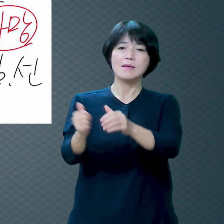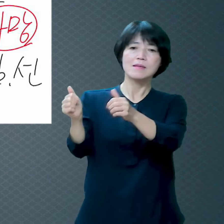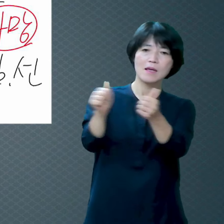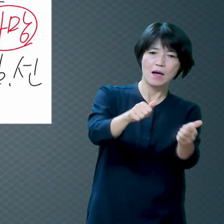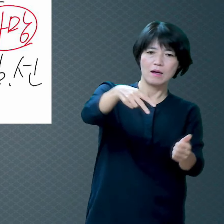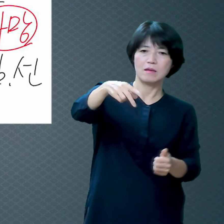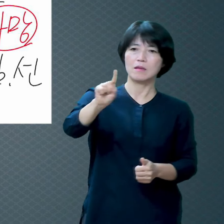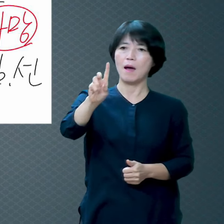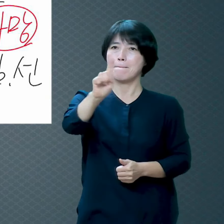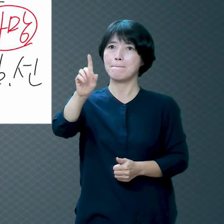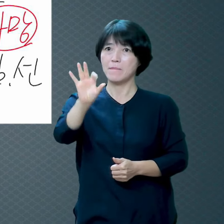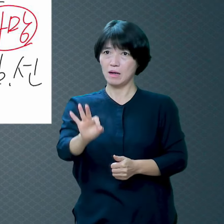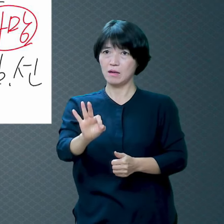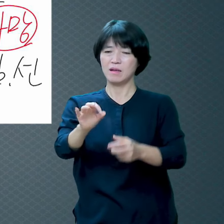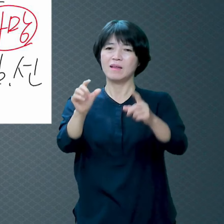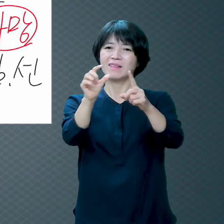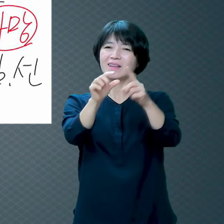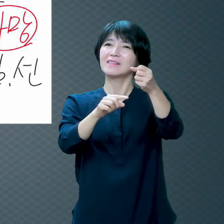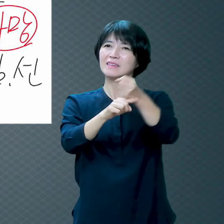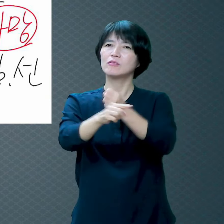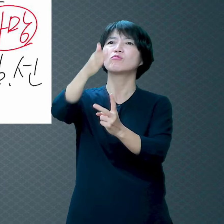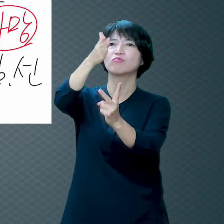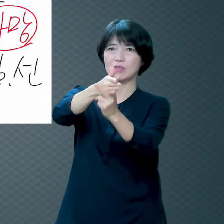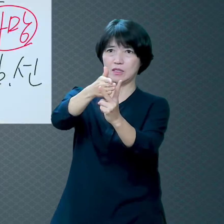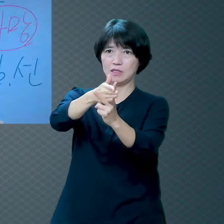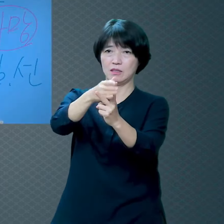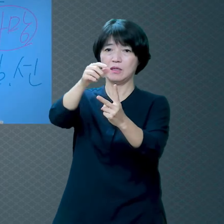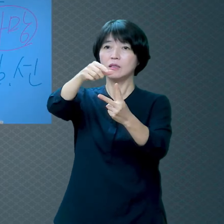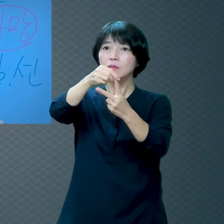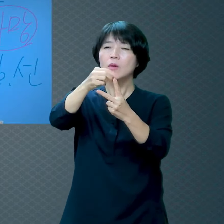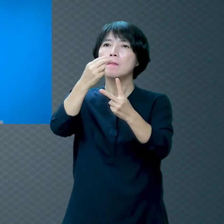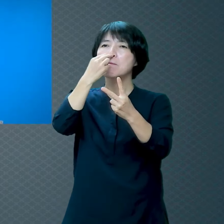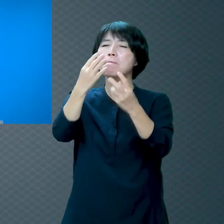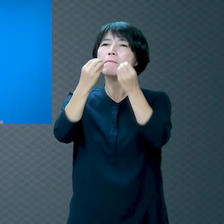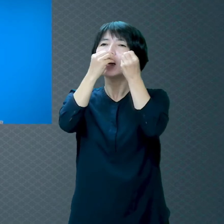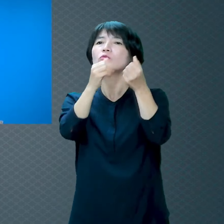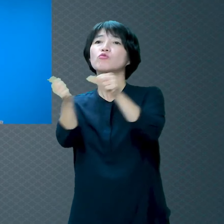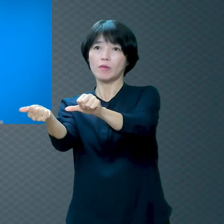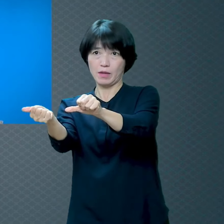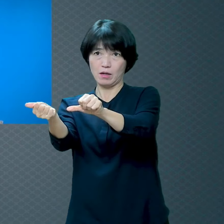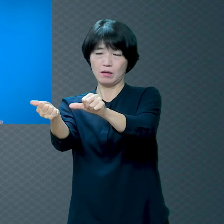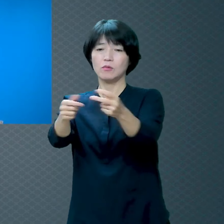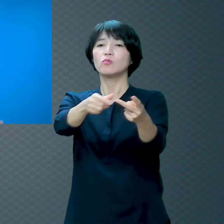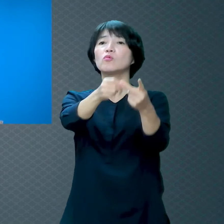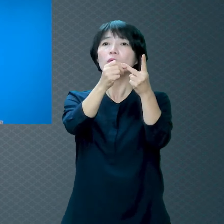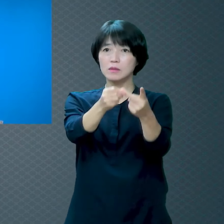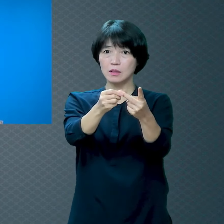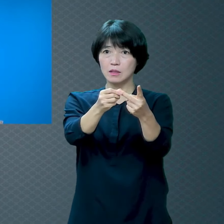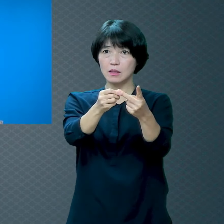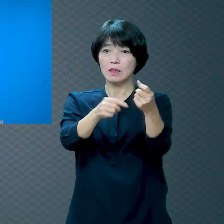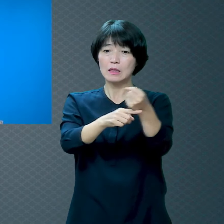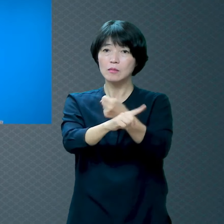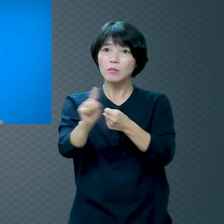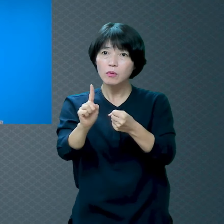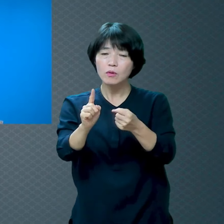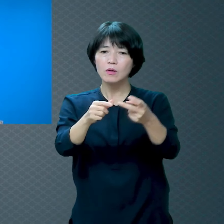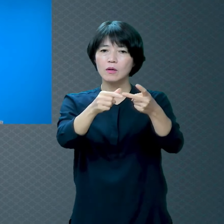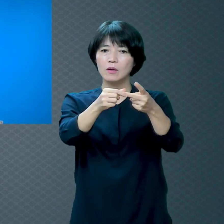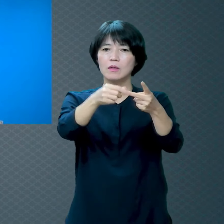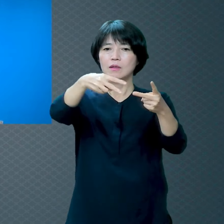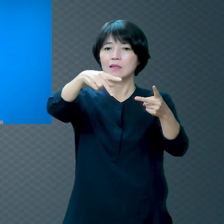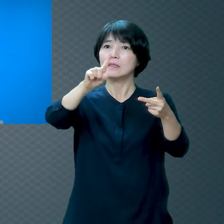죽었다 이런 뜻도 됩니다 그런데 또 한 가지는 사는